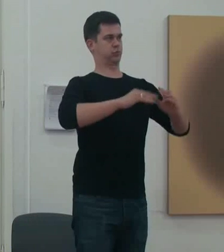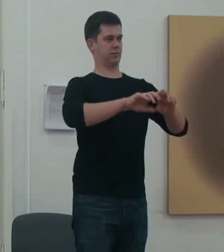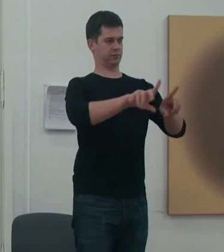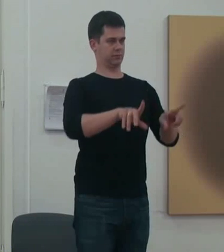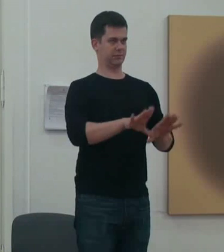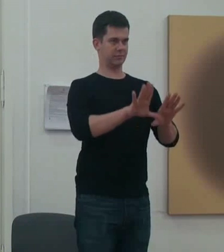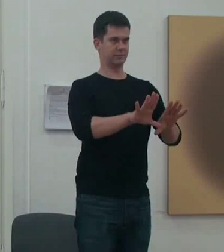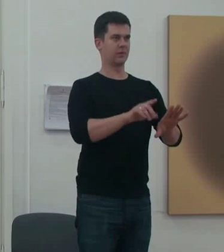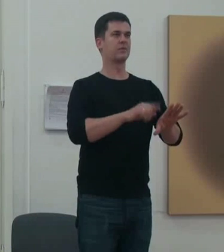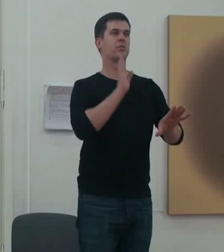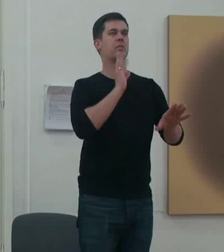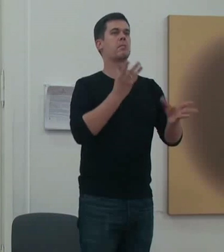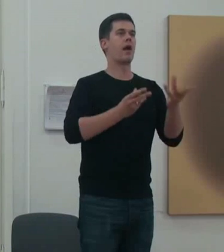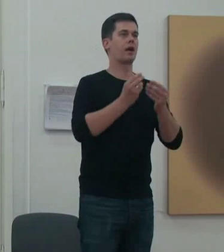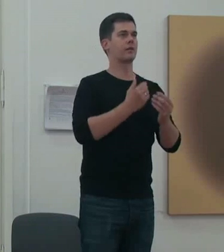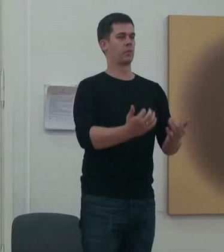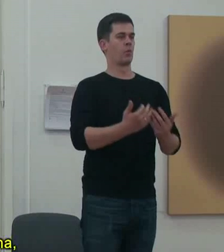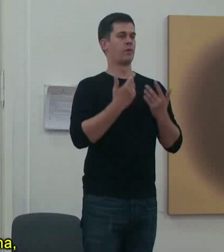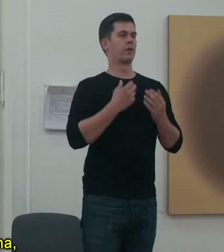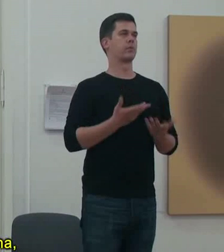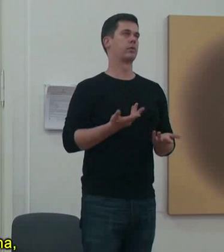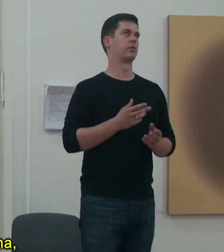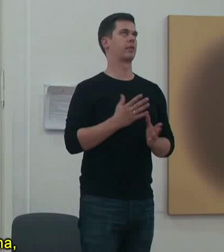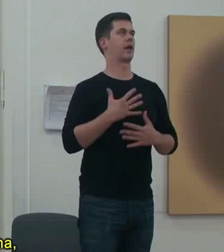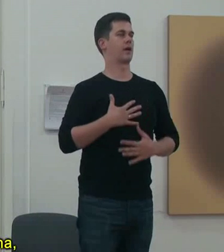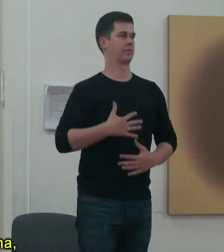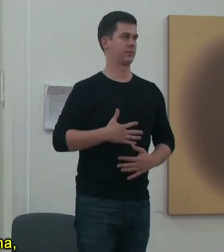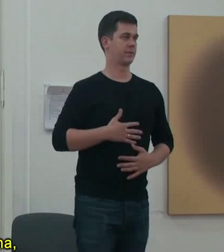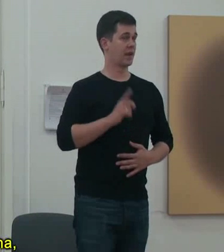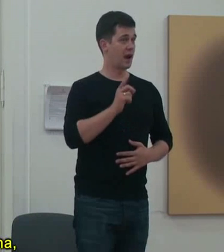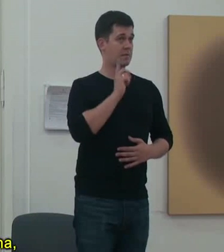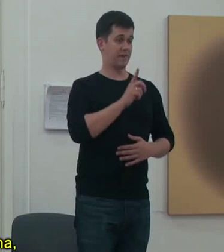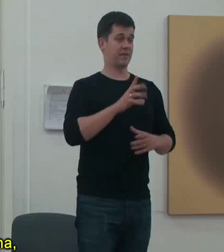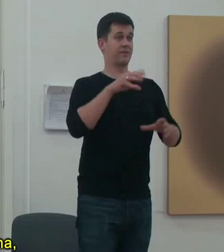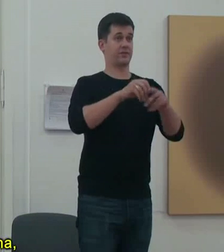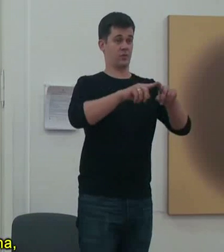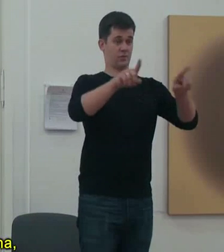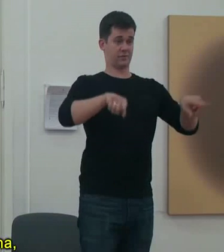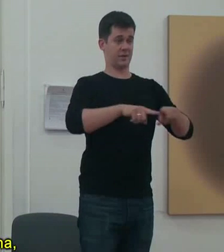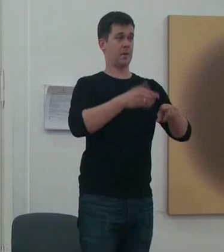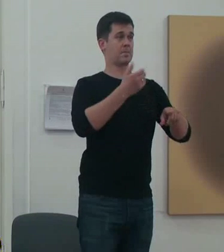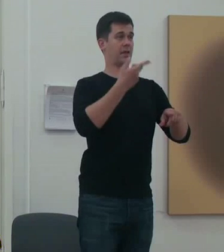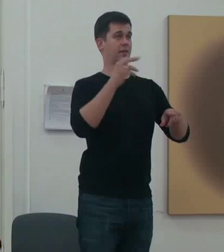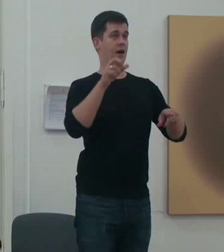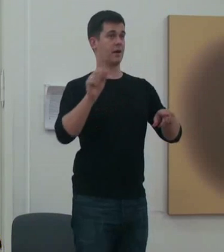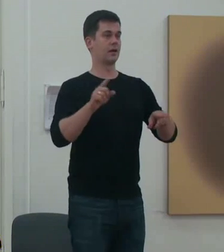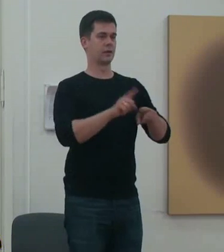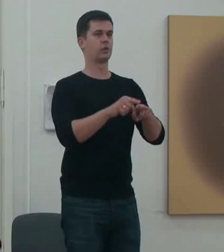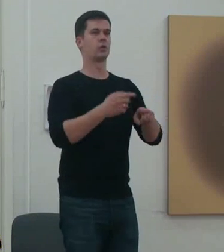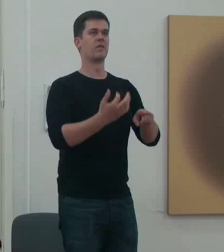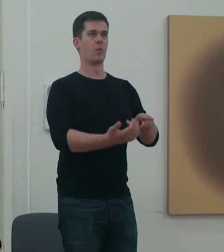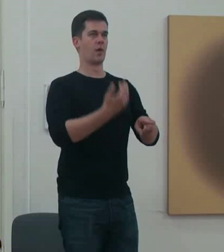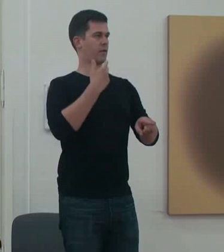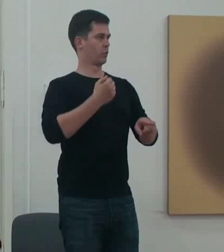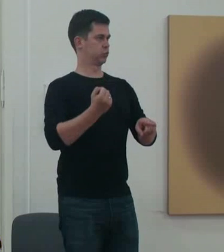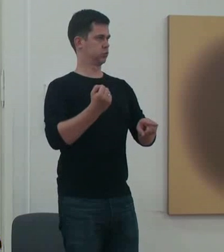medytacyjnym, magicznym, terapeutycznym, ale ona sama wtedy, kiedy jest już gotowa, też działa w pewien sposób dość